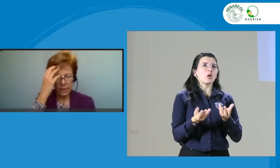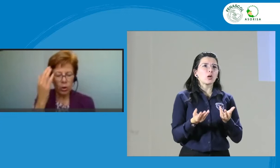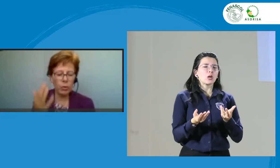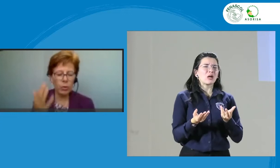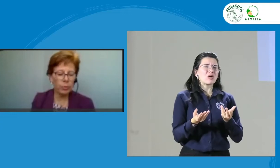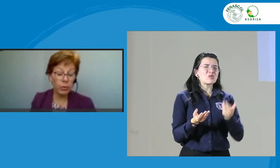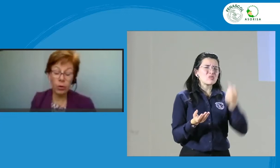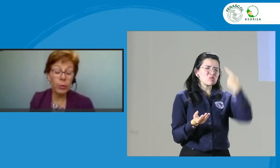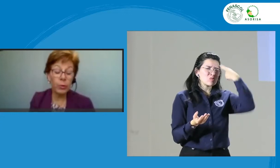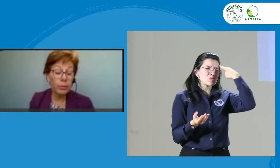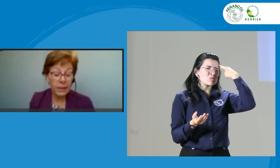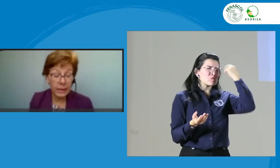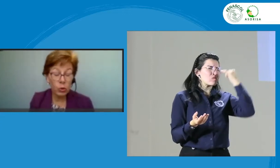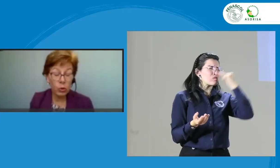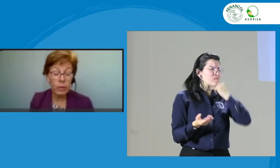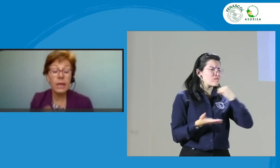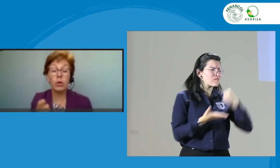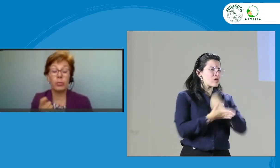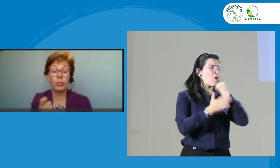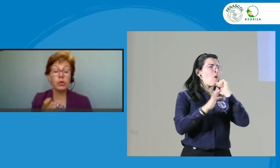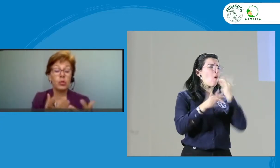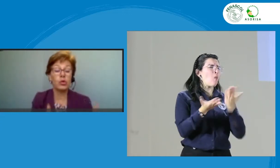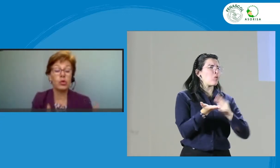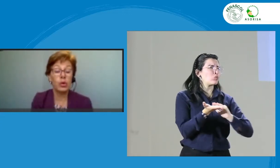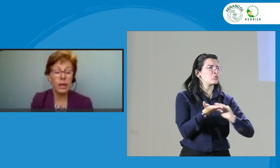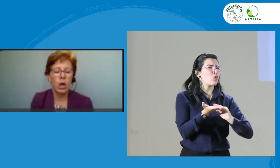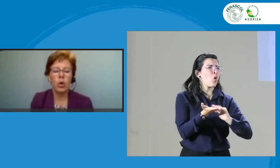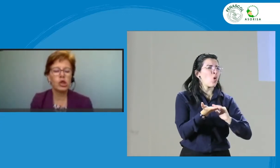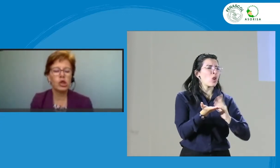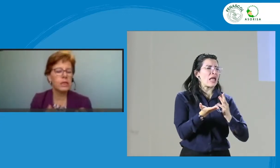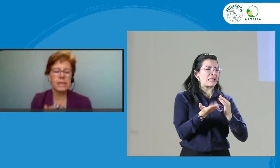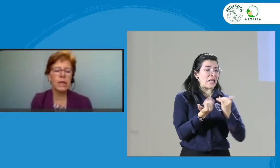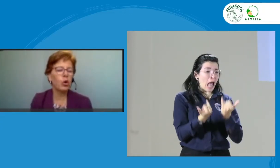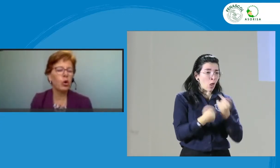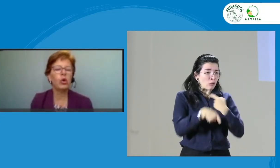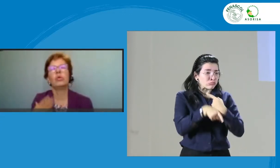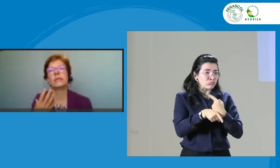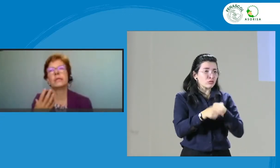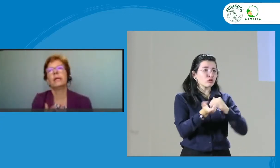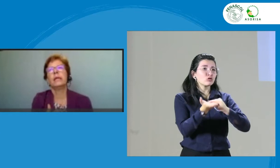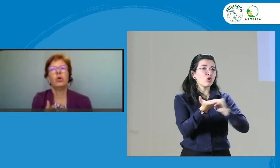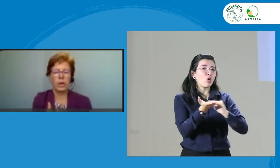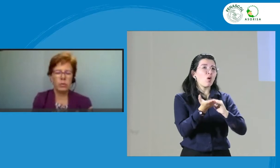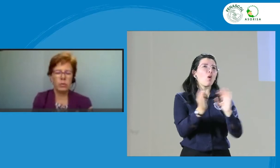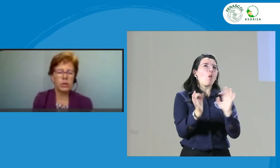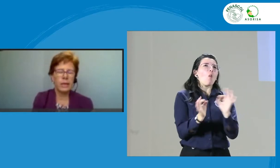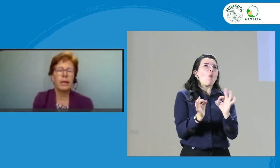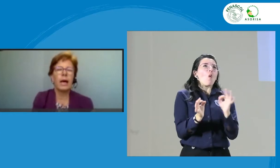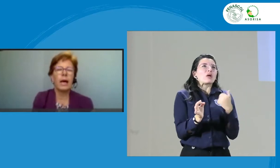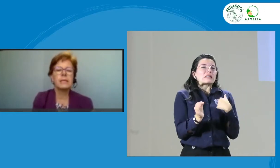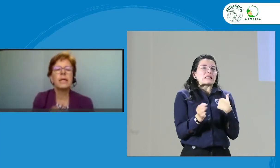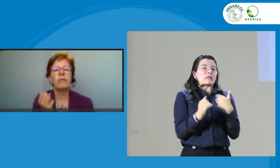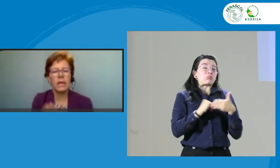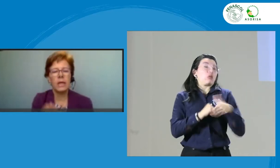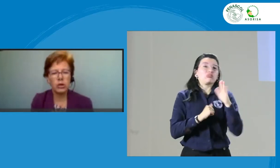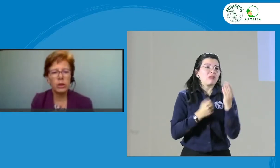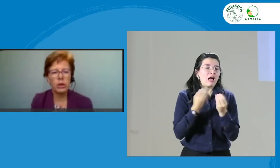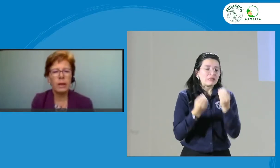¿Cómo lo puedo enmendar todavía? ¿Lo puedo solucionar? O si ya salió y lo hice y no ha debido ser. Así al final yo le digo a la